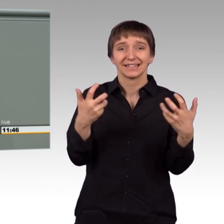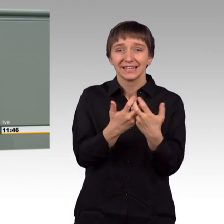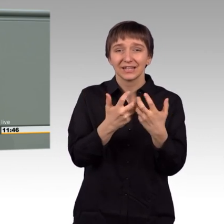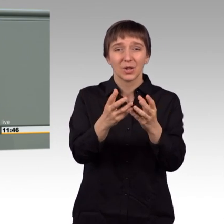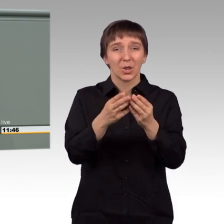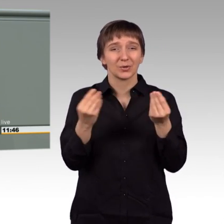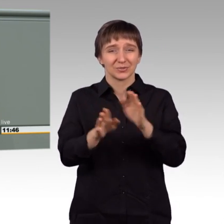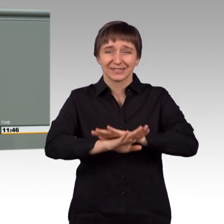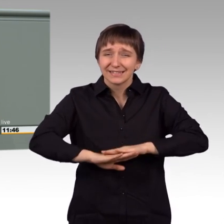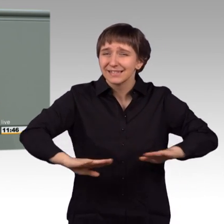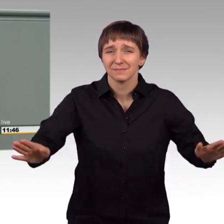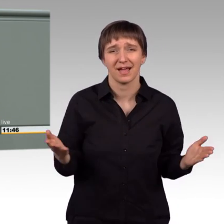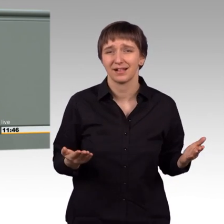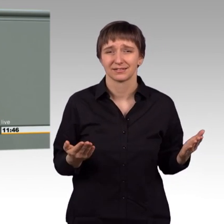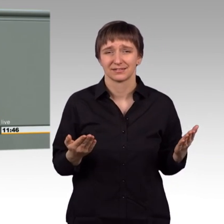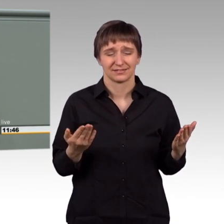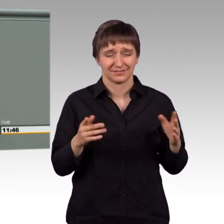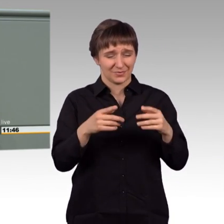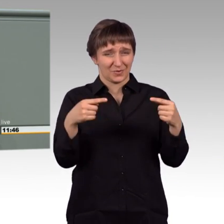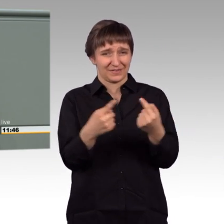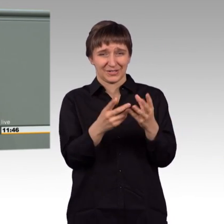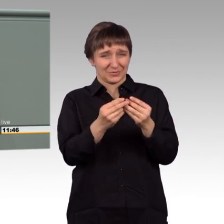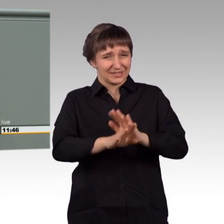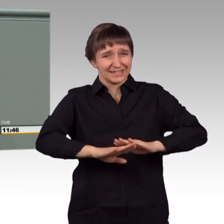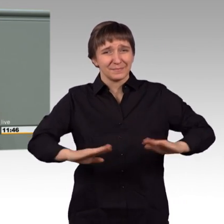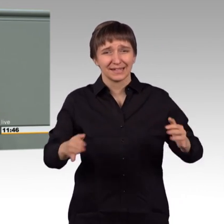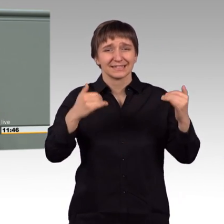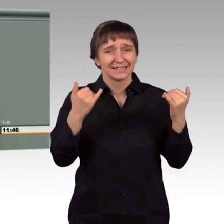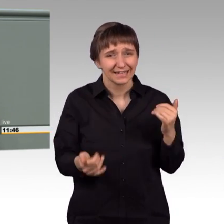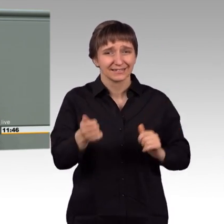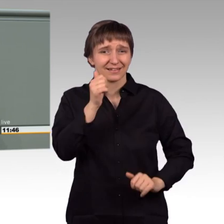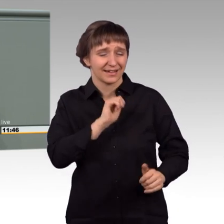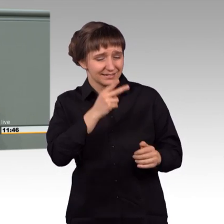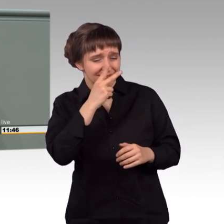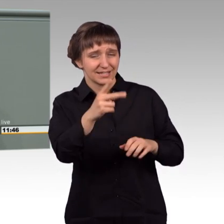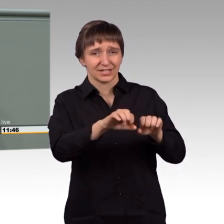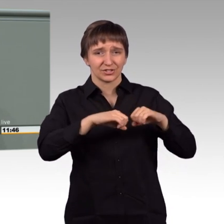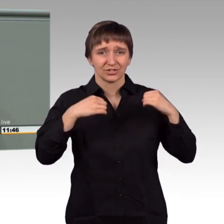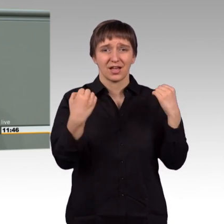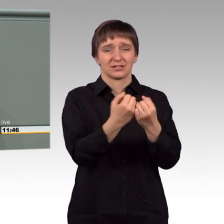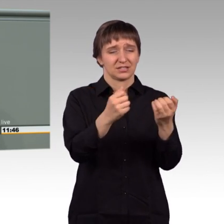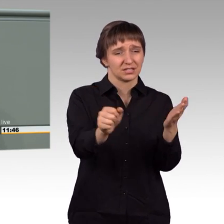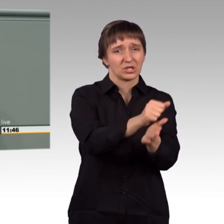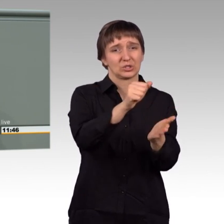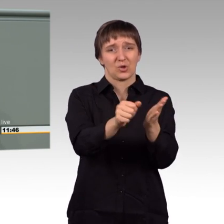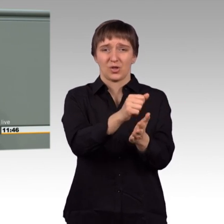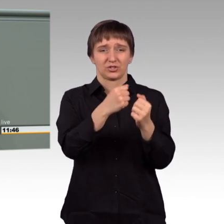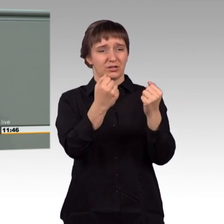für all diese Konflikte. Wir sehen jetzt leider all diese zerstörten und destabilisierten Staaten und auch die